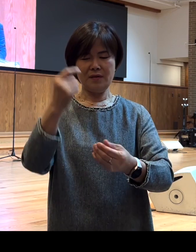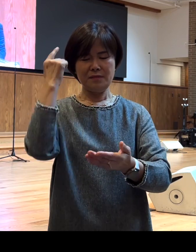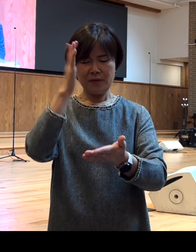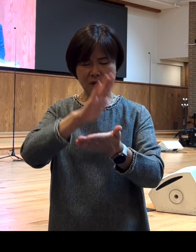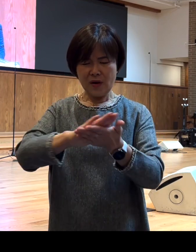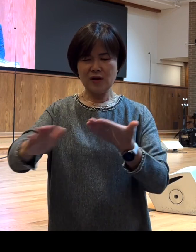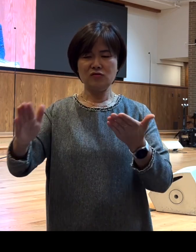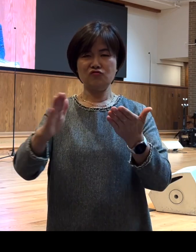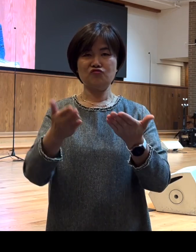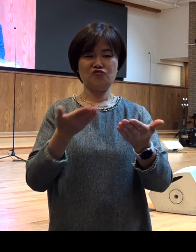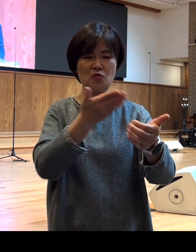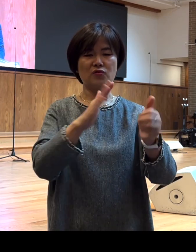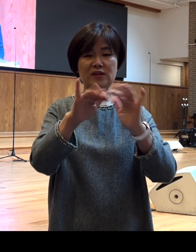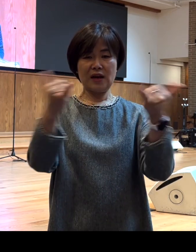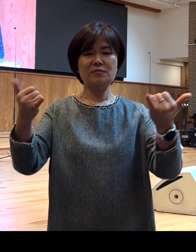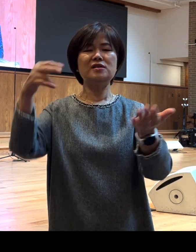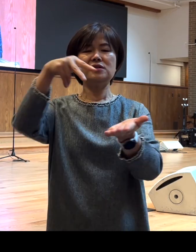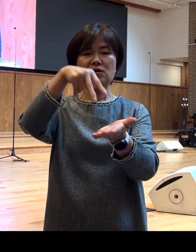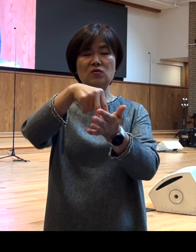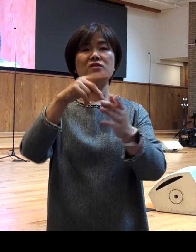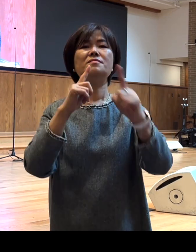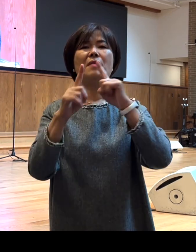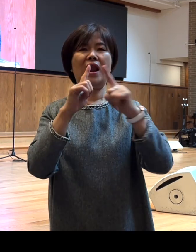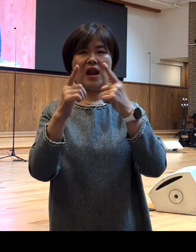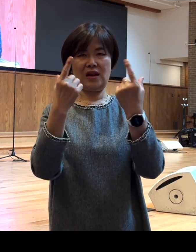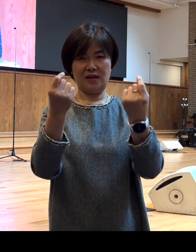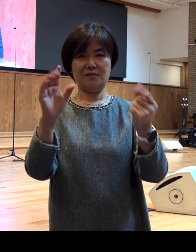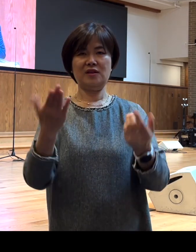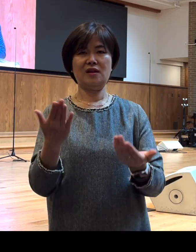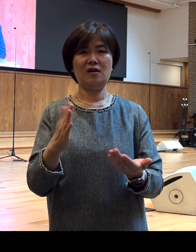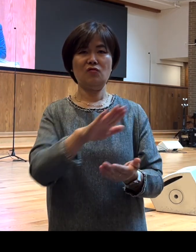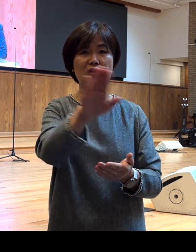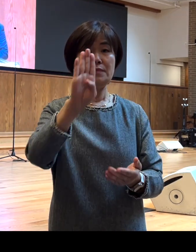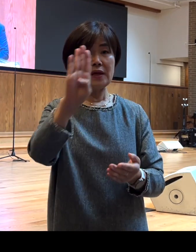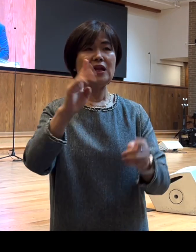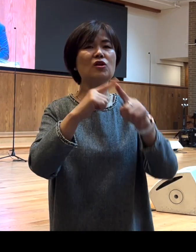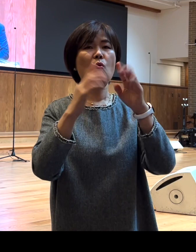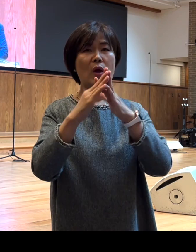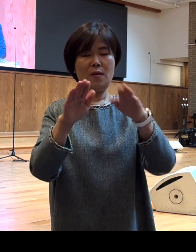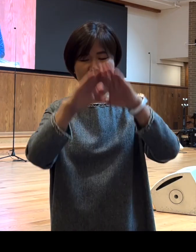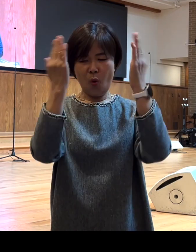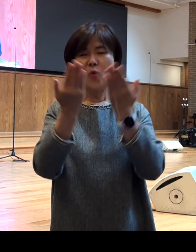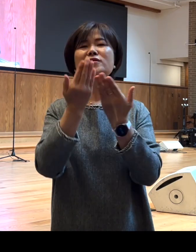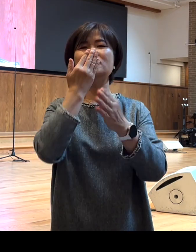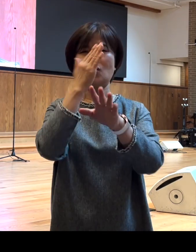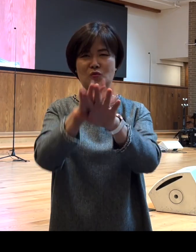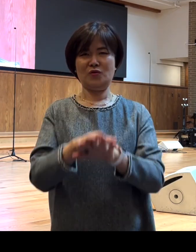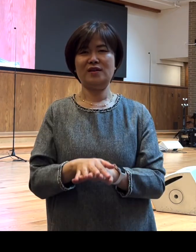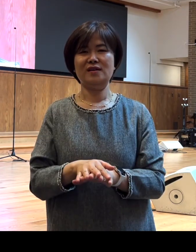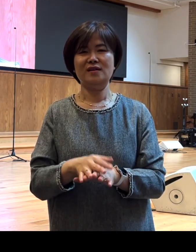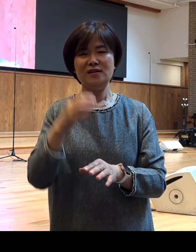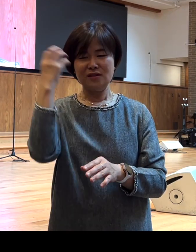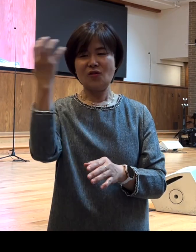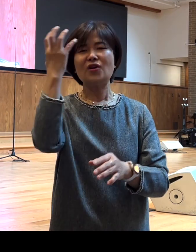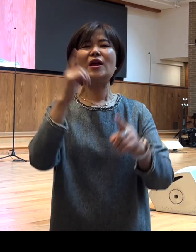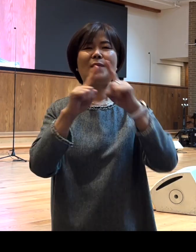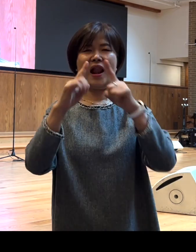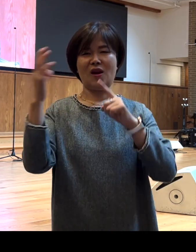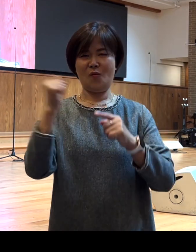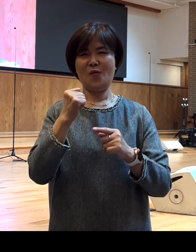세워주는 그런 언어입니다 여러분 저는 우리 베델교의 모든 성도들이 성령의 말로 서로를